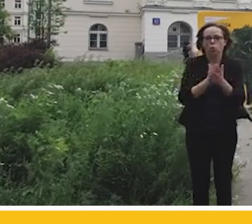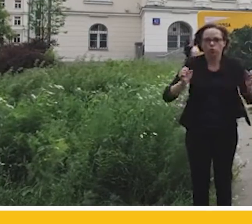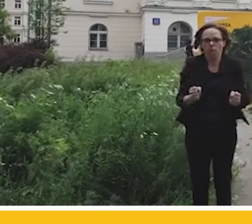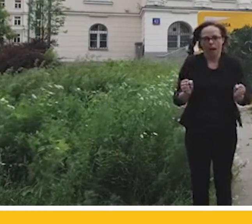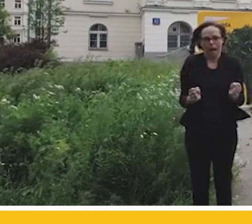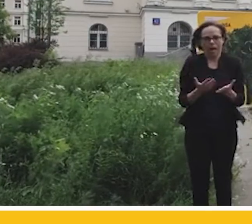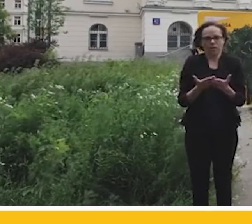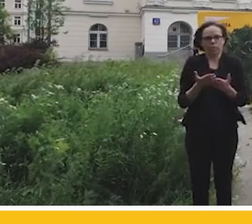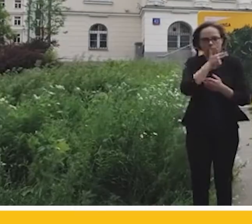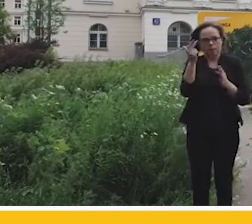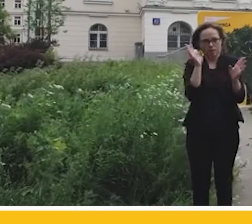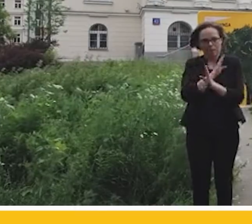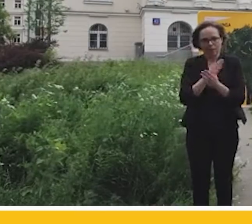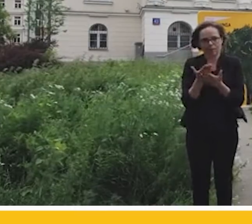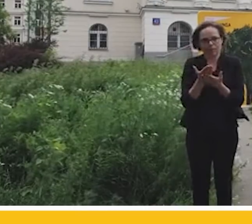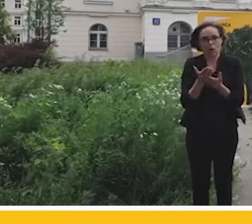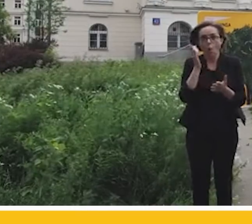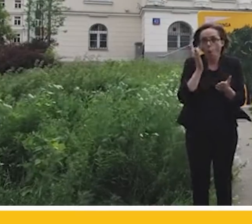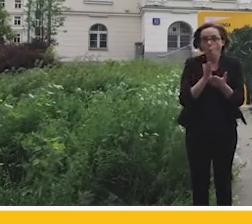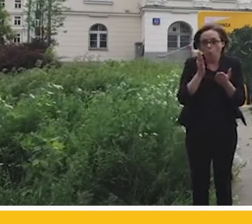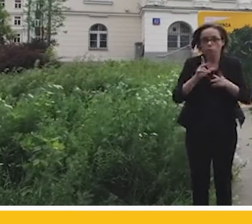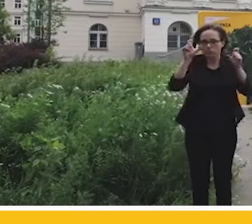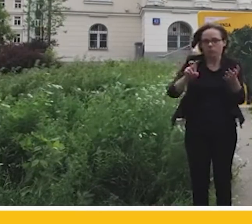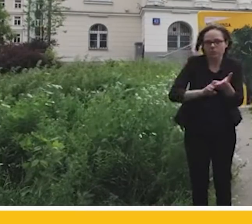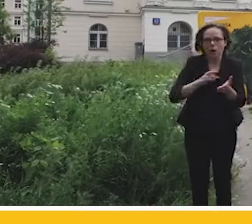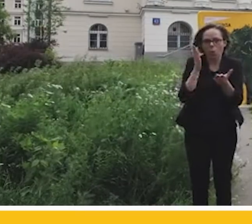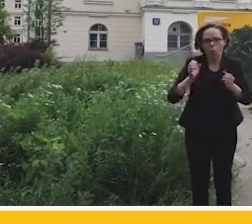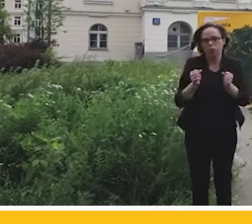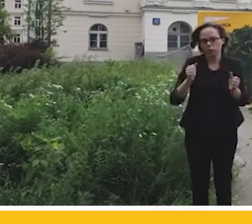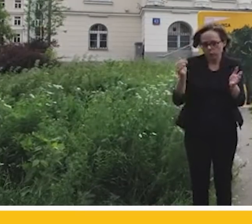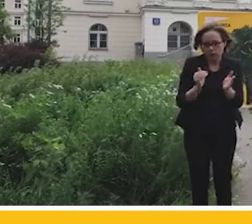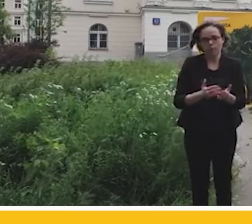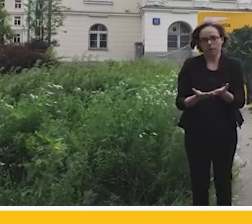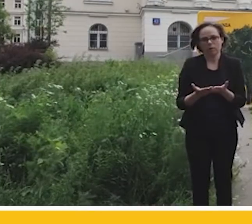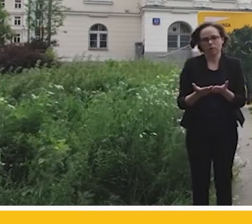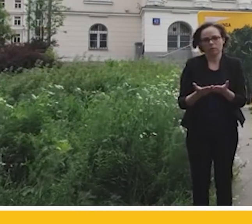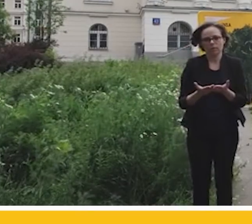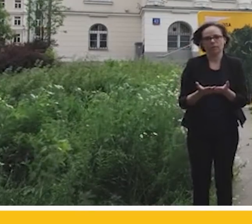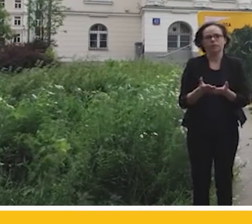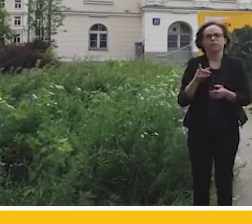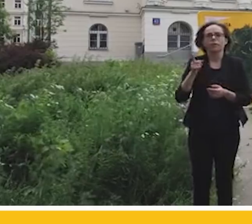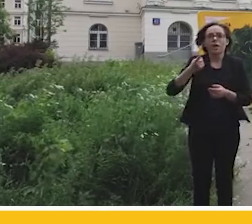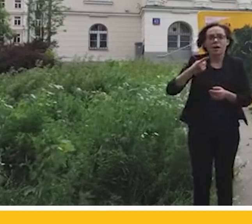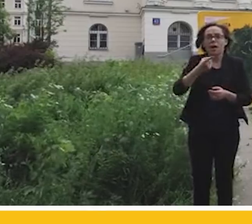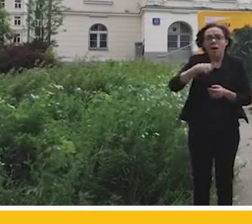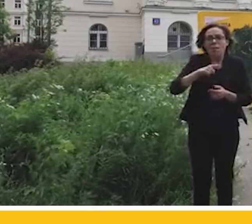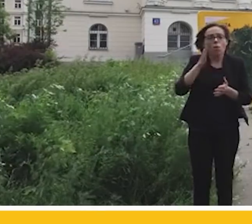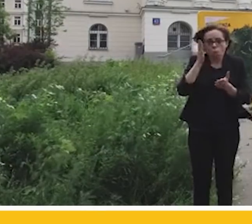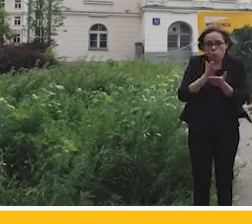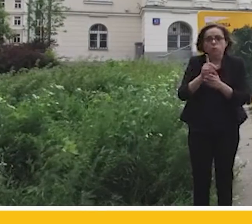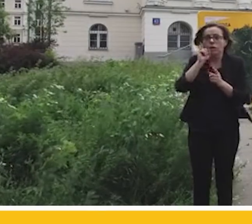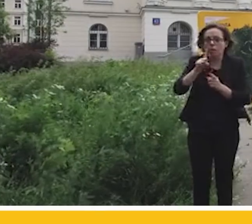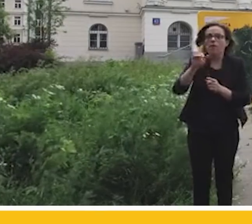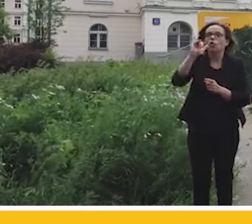z naszym klimatem dzieje, zaczyna być czymś, co może być uzasadnione. My naprawdę minęliśmy już żółte